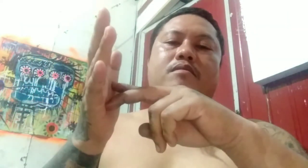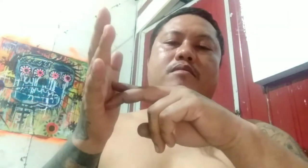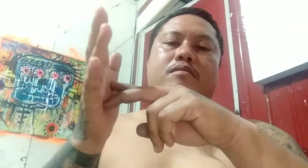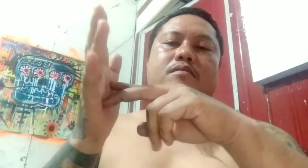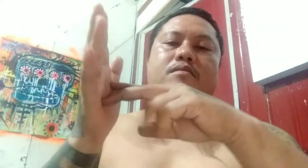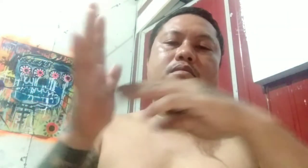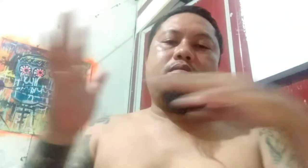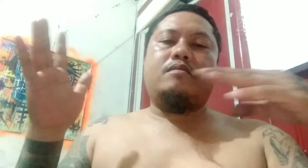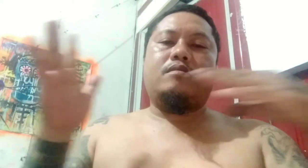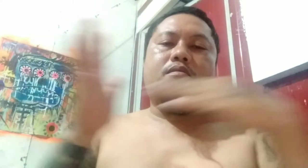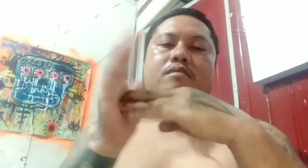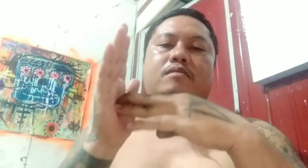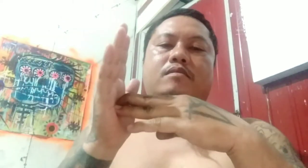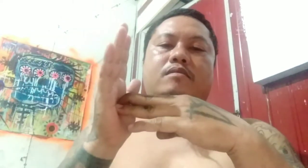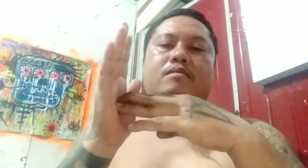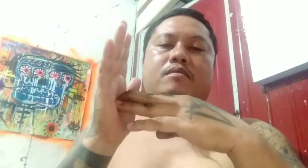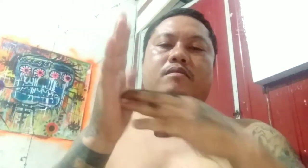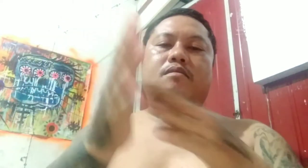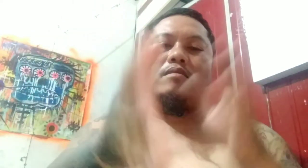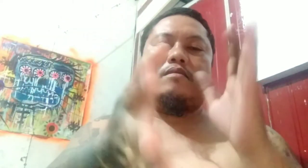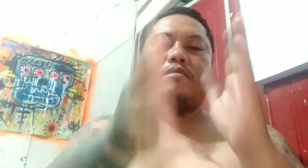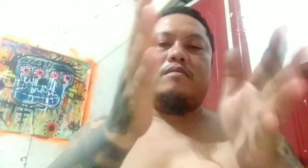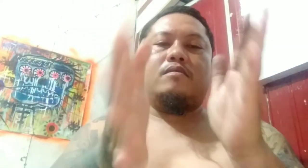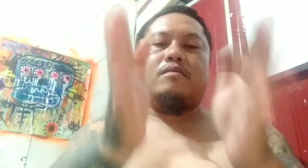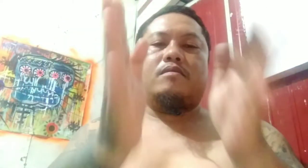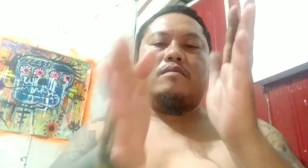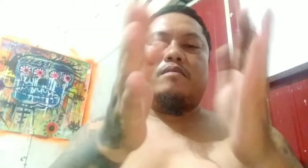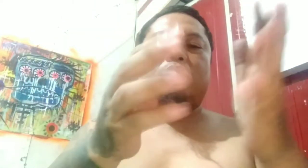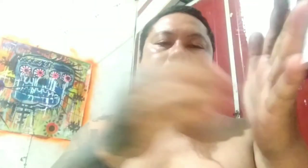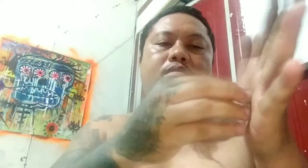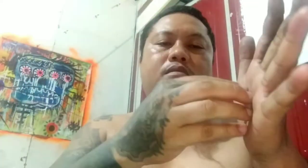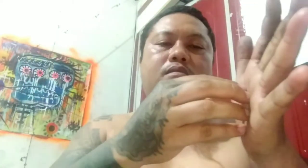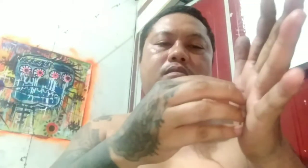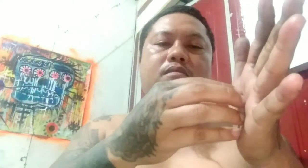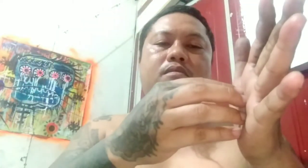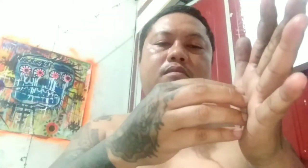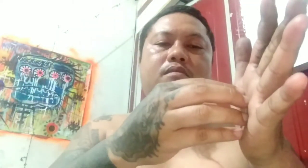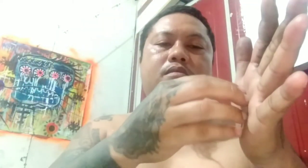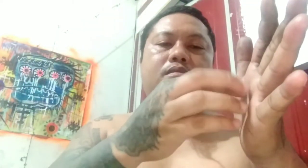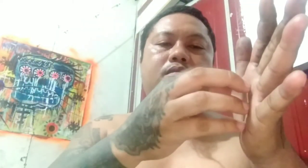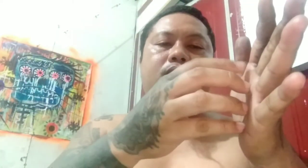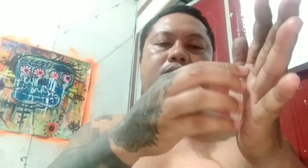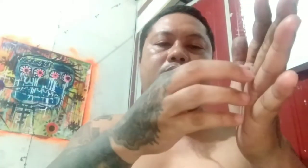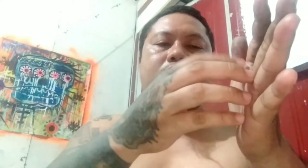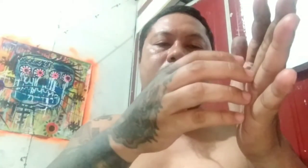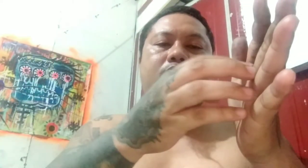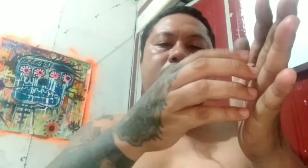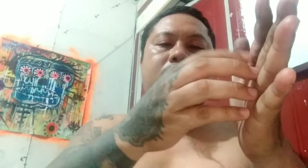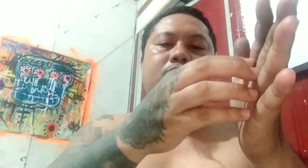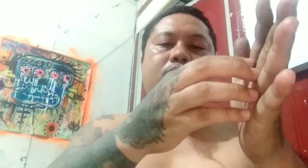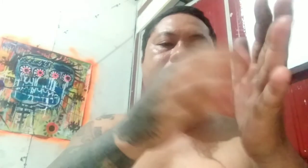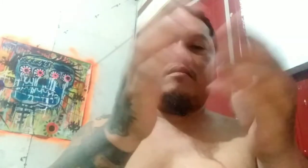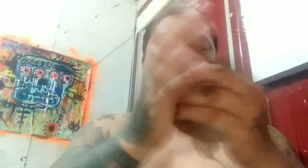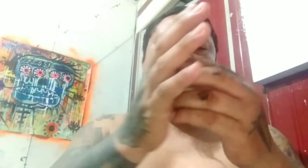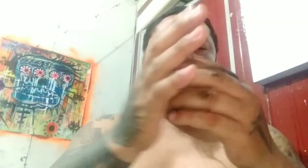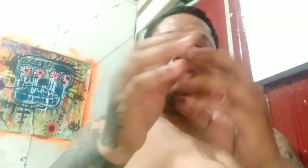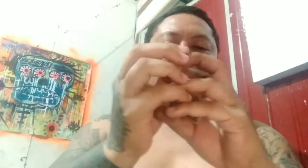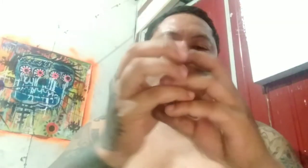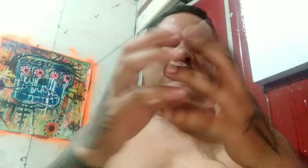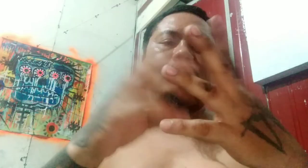siguro tuloy ko nalilitanong kasi tinatanong ko itong mga tito na kasama natin sa nakarang apat na zona ng Pangulo ano po yung pinakatumatak sa